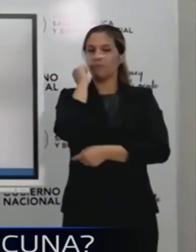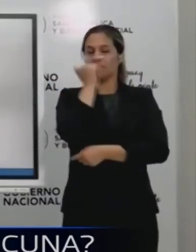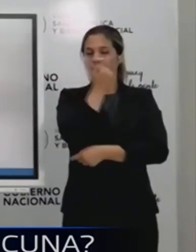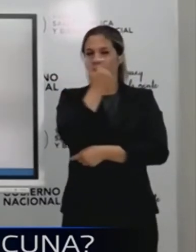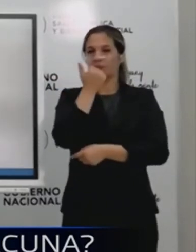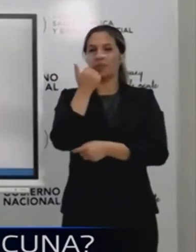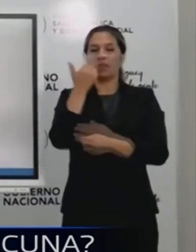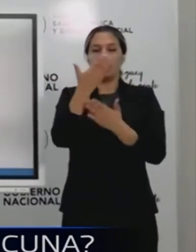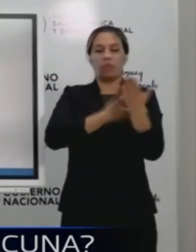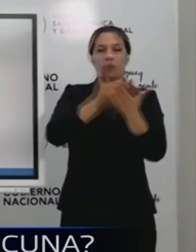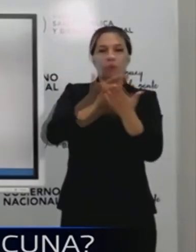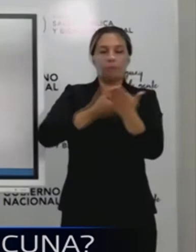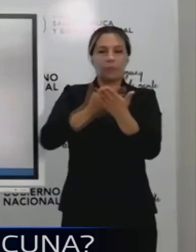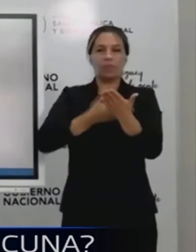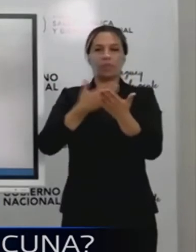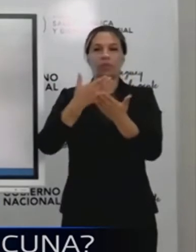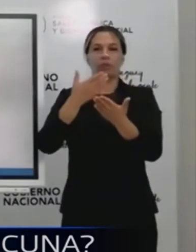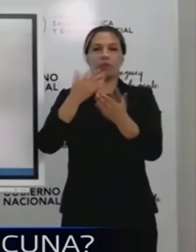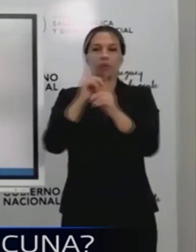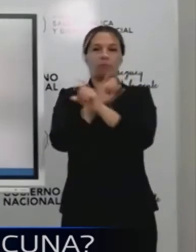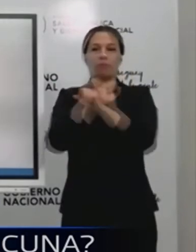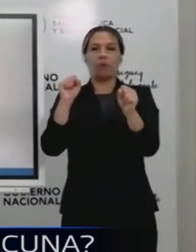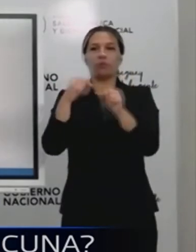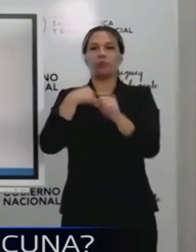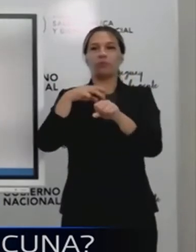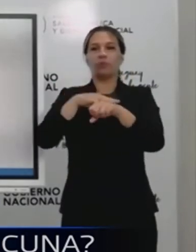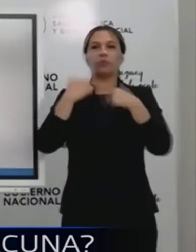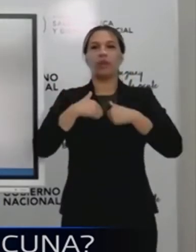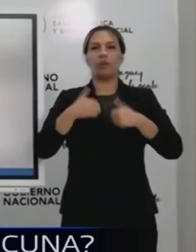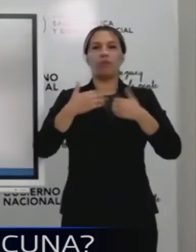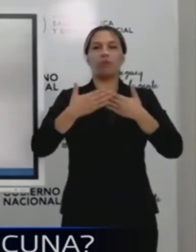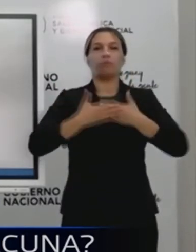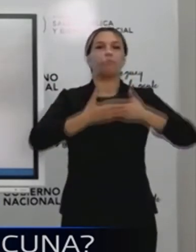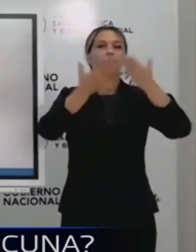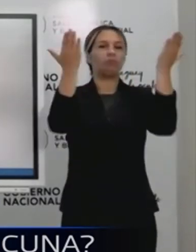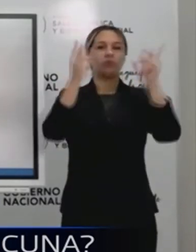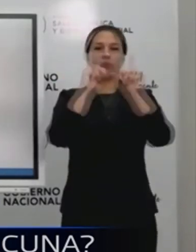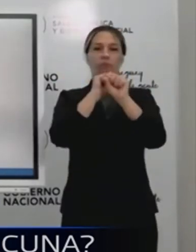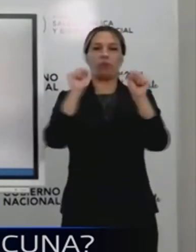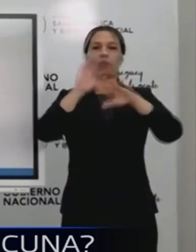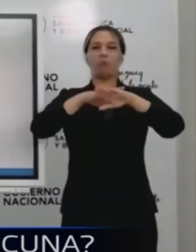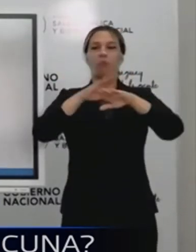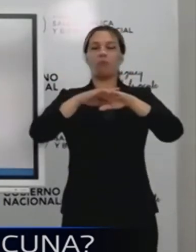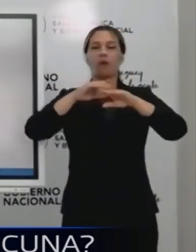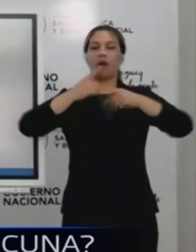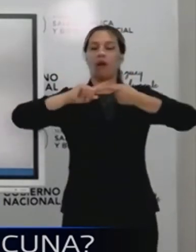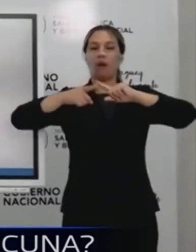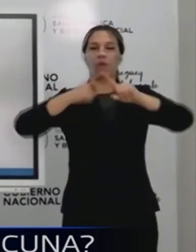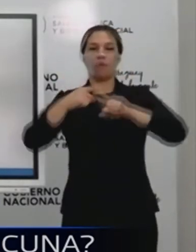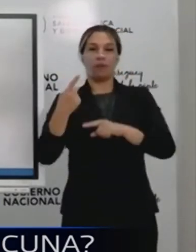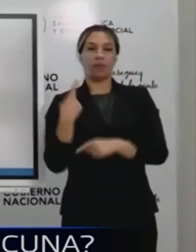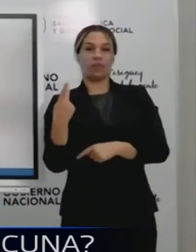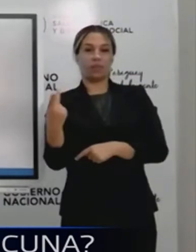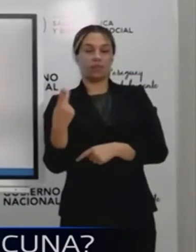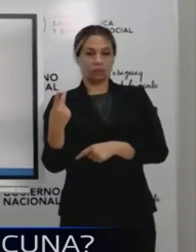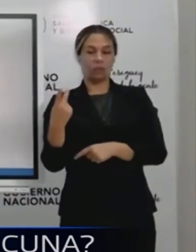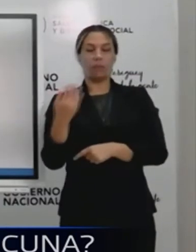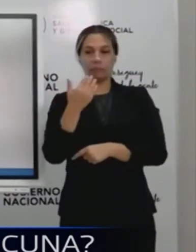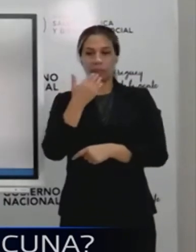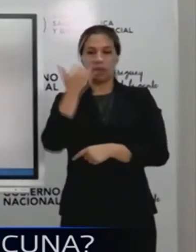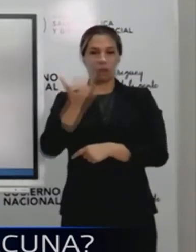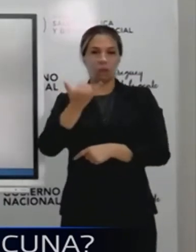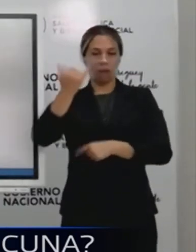¿verdad? Hay muchos documentos, hay cosas que él no puede compartir por un trato interno que se hace con las empresas. Las negociaciones se están haciendo.